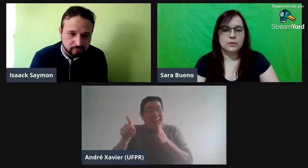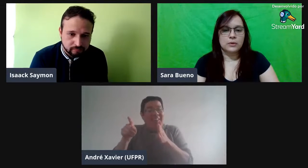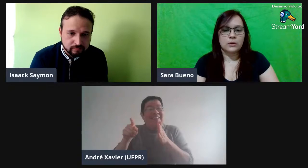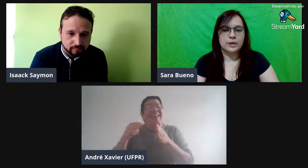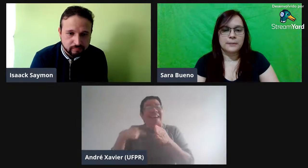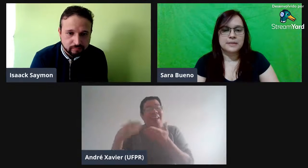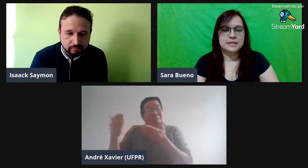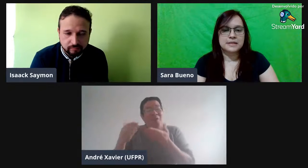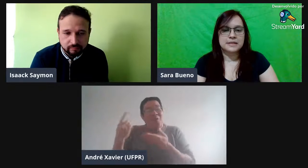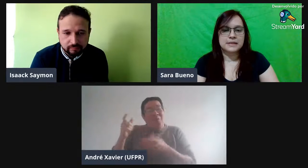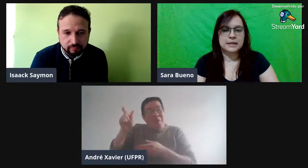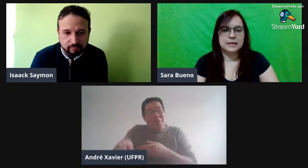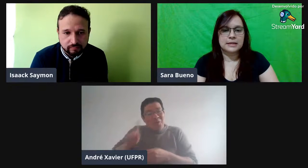Como que a pesquisa dele